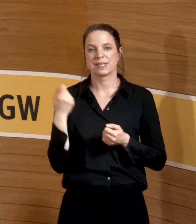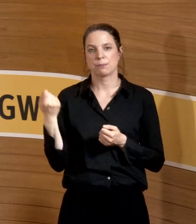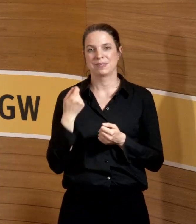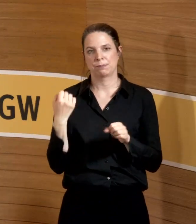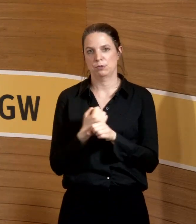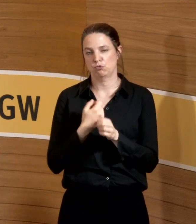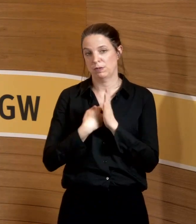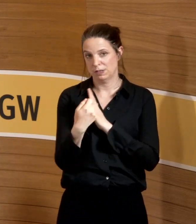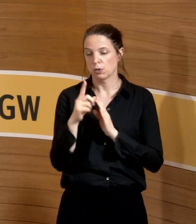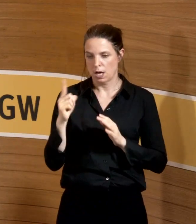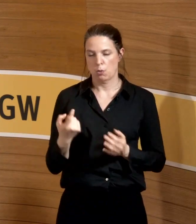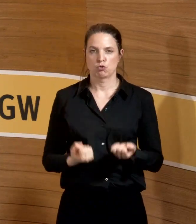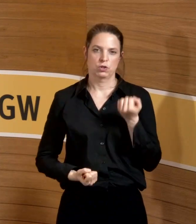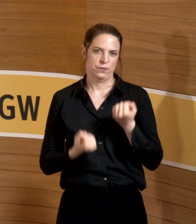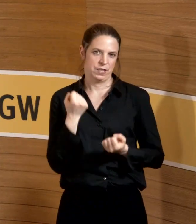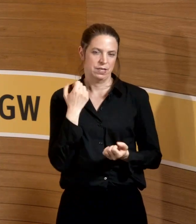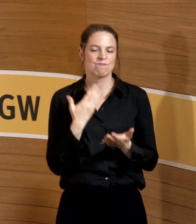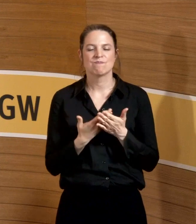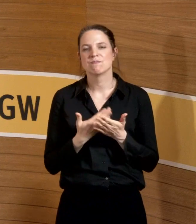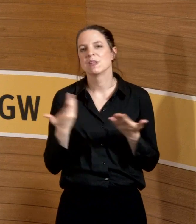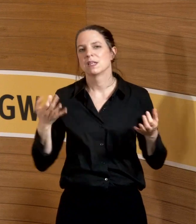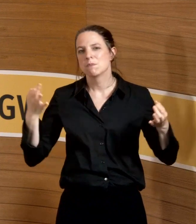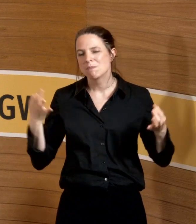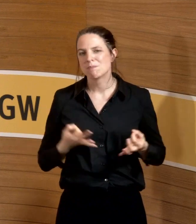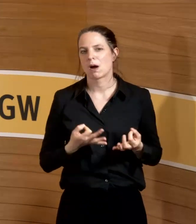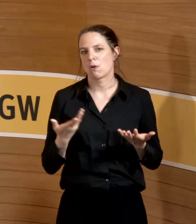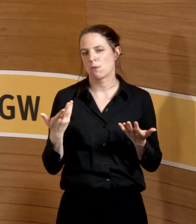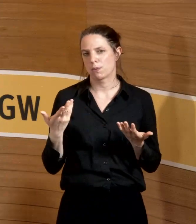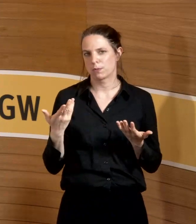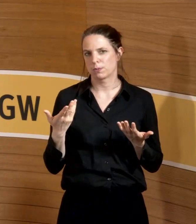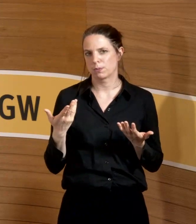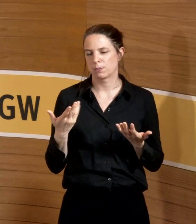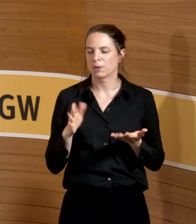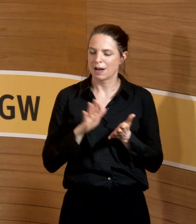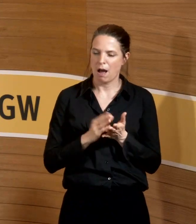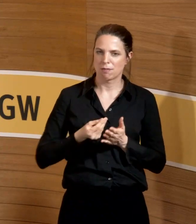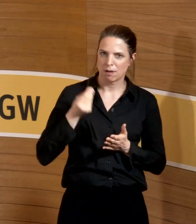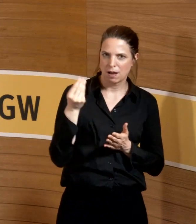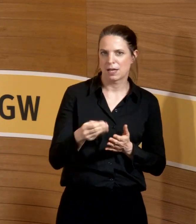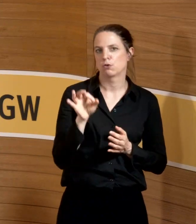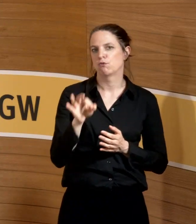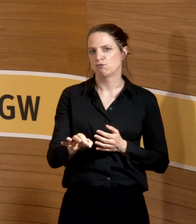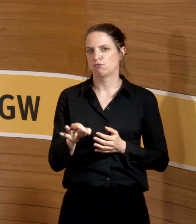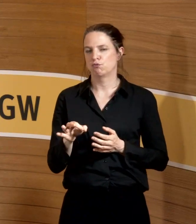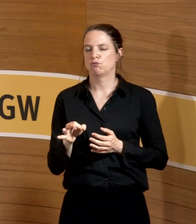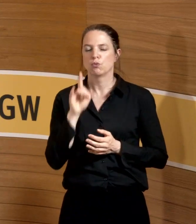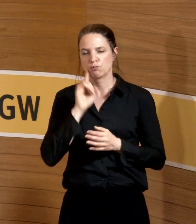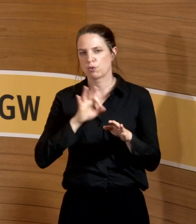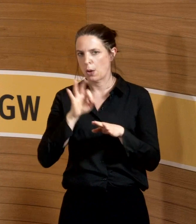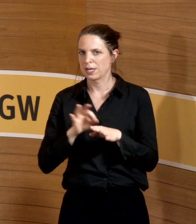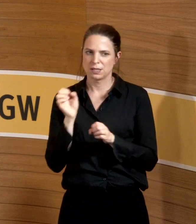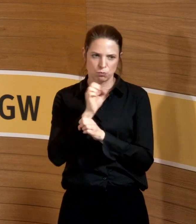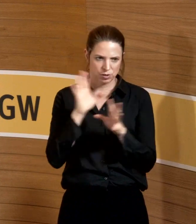Beschäftigungsverbot ist schwierig. Und insofern bräuchte es da eine Handreichung, um einfach auch für die Gynäkologen klarzuziehen,